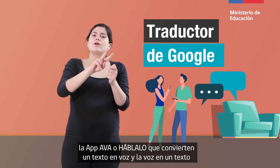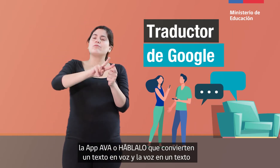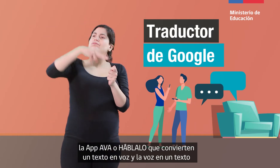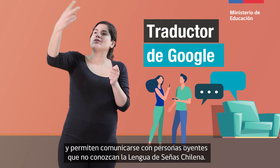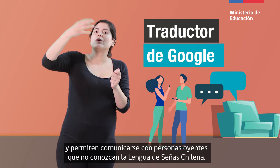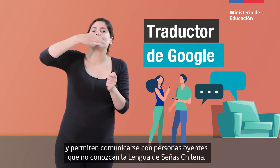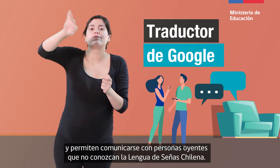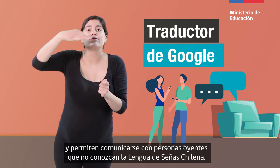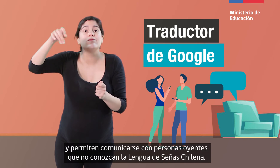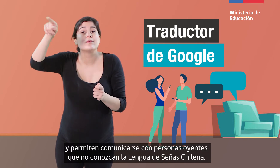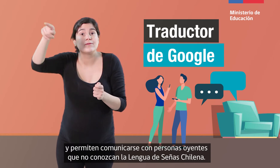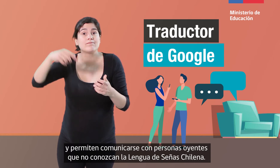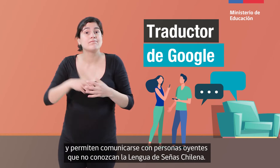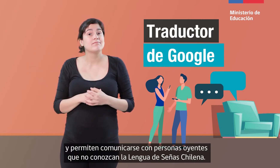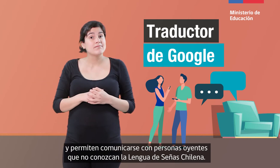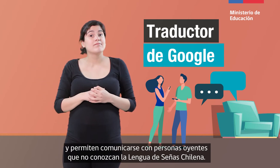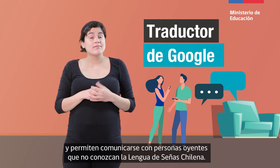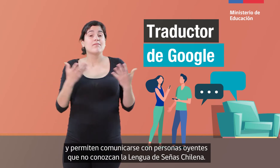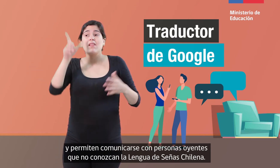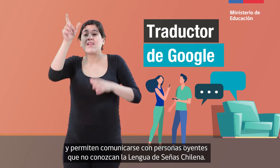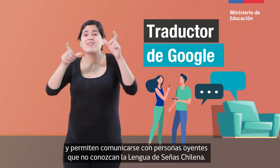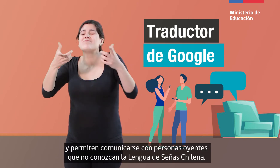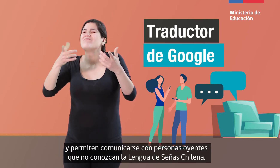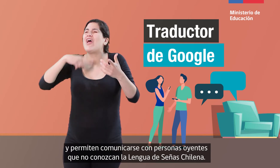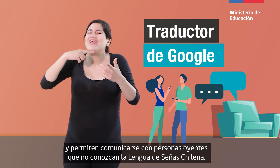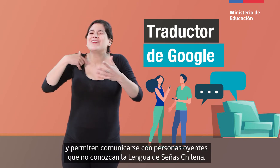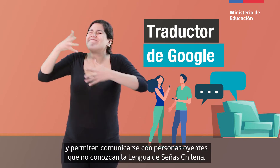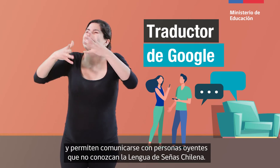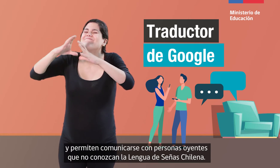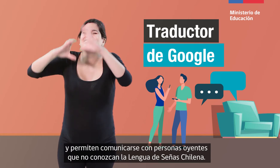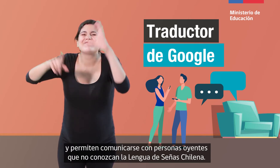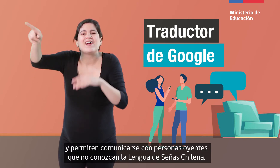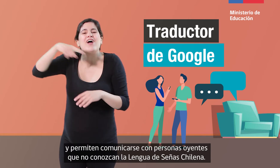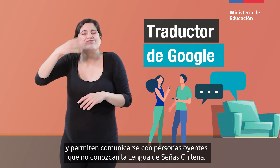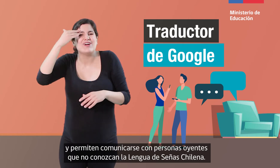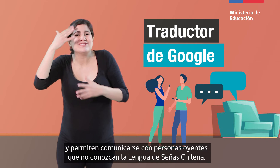Y permiten comunicarse con personas oyentes que no conozcan la lengua de señas chilena.